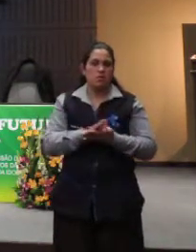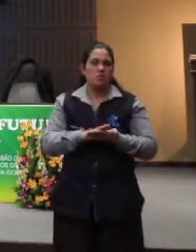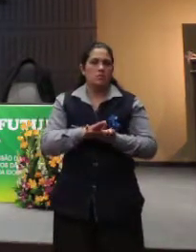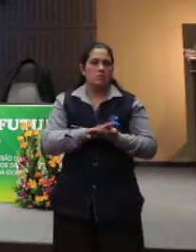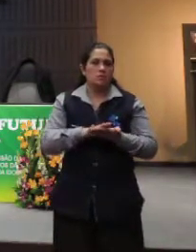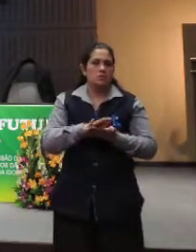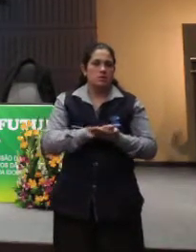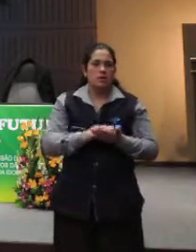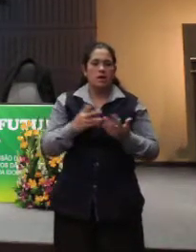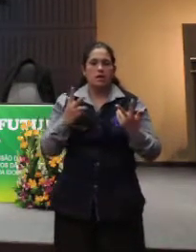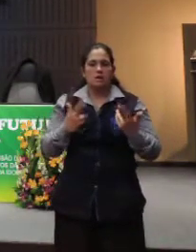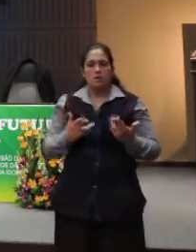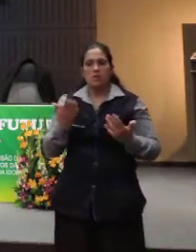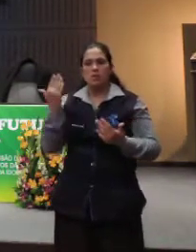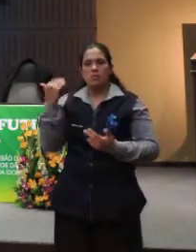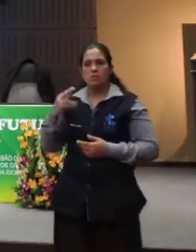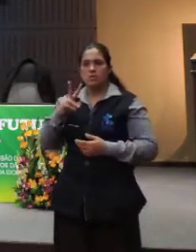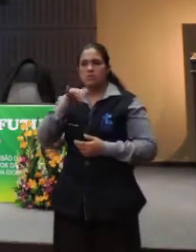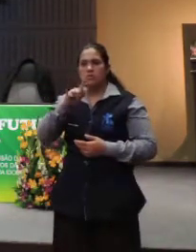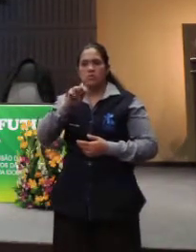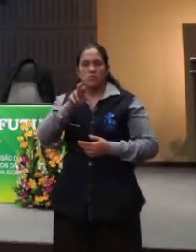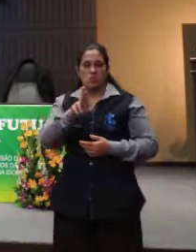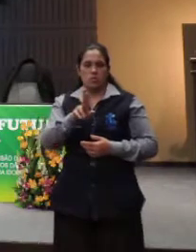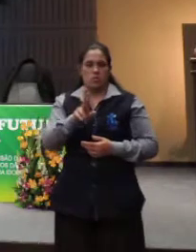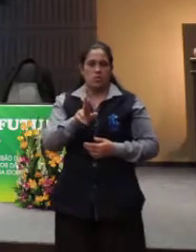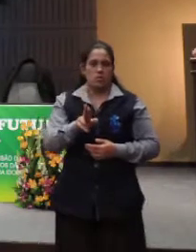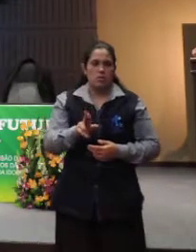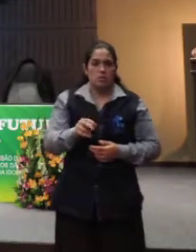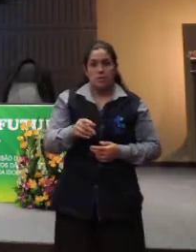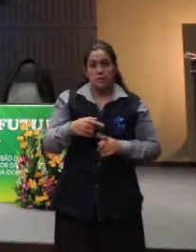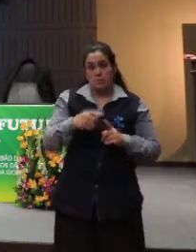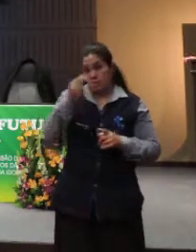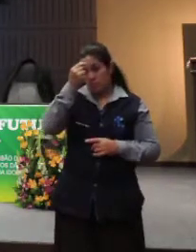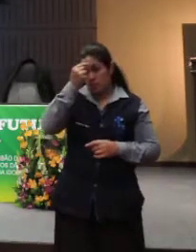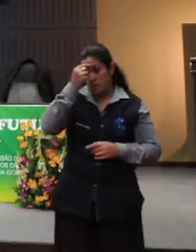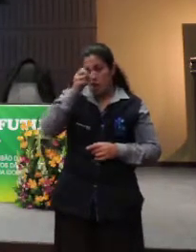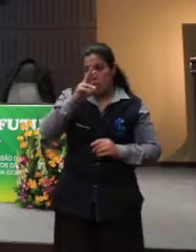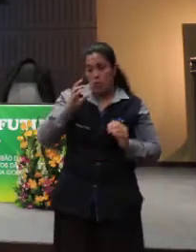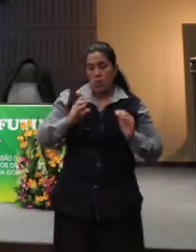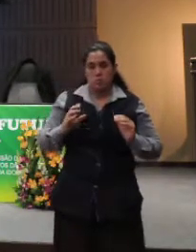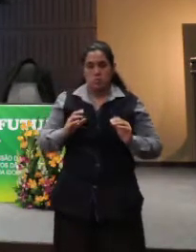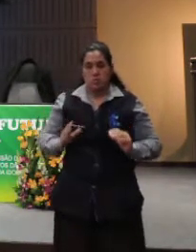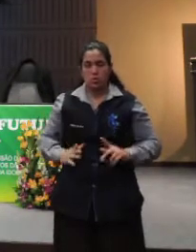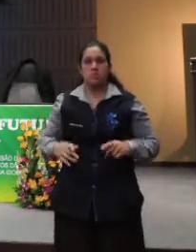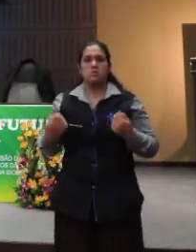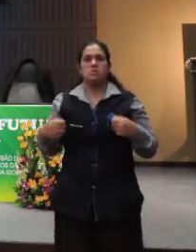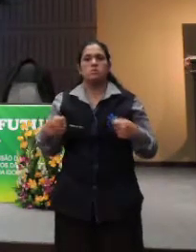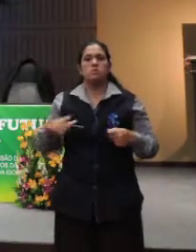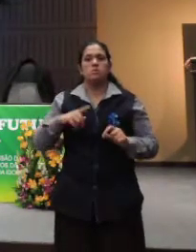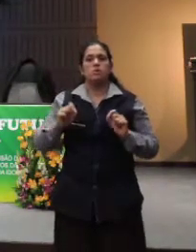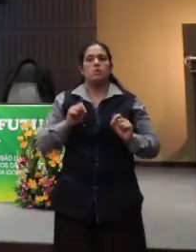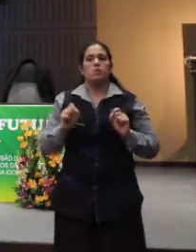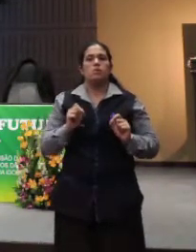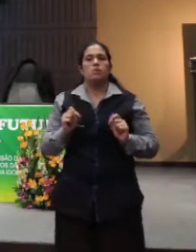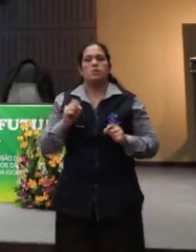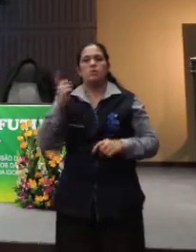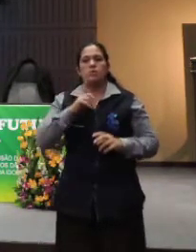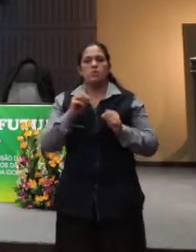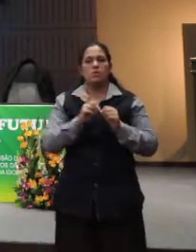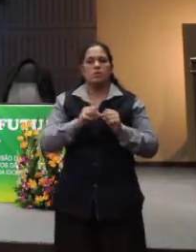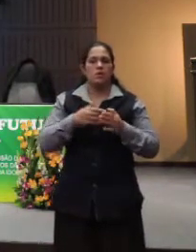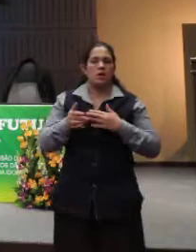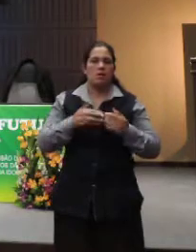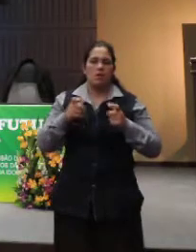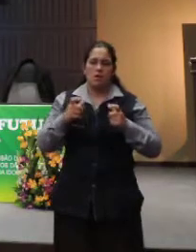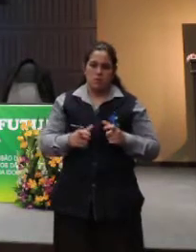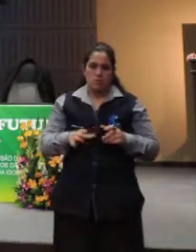o vigor não pode ser físico. Mas se ele for mental, a gente tem que exigir poder exercer em qualquer forma,